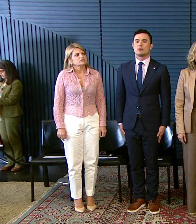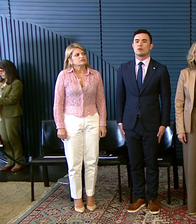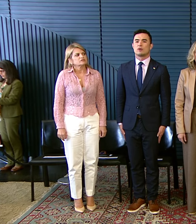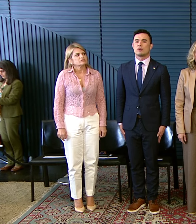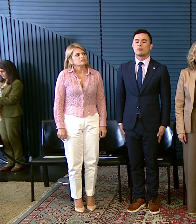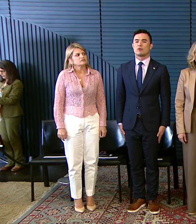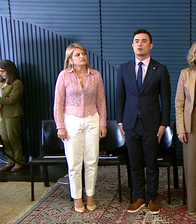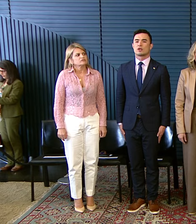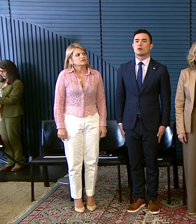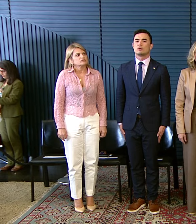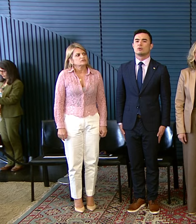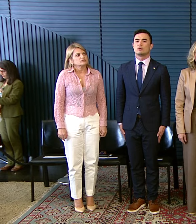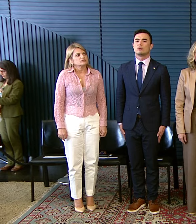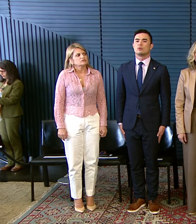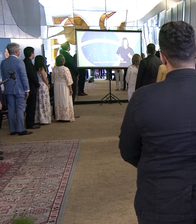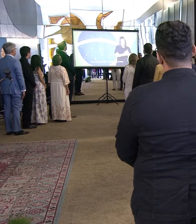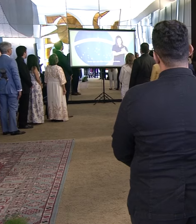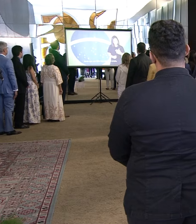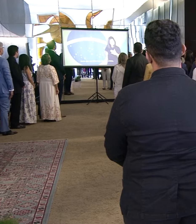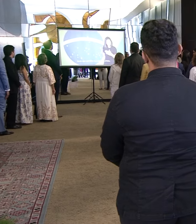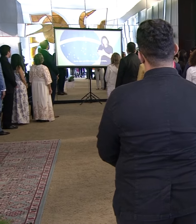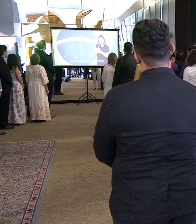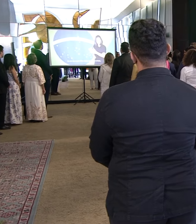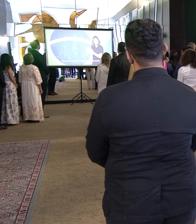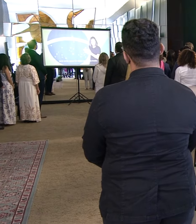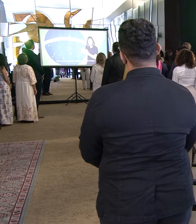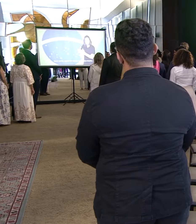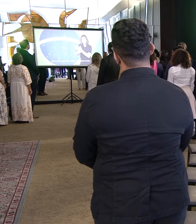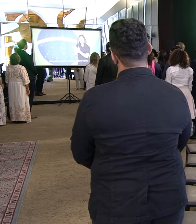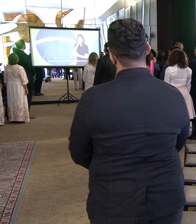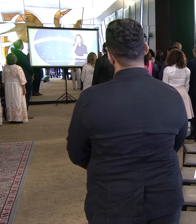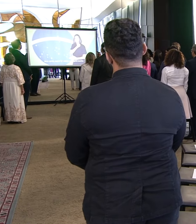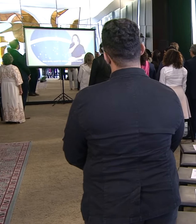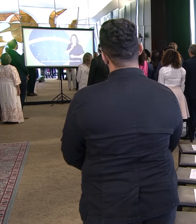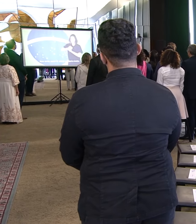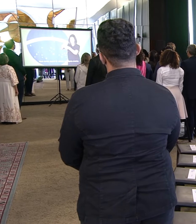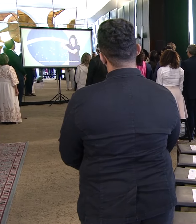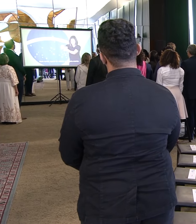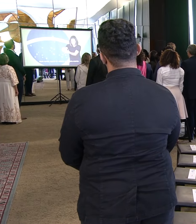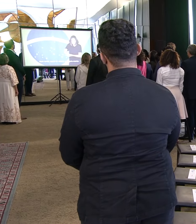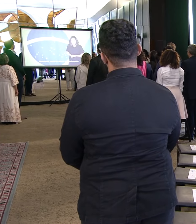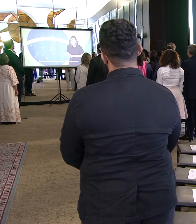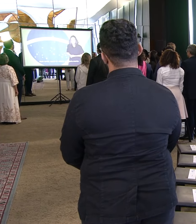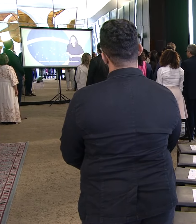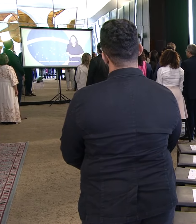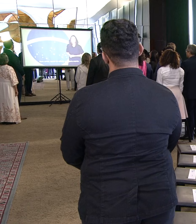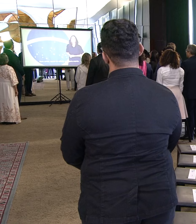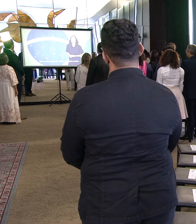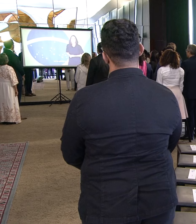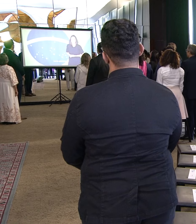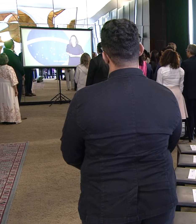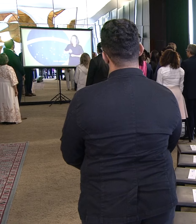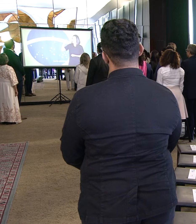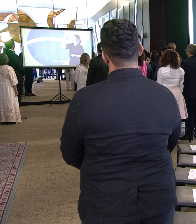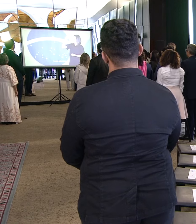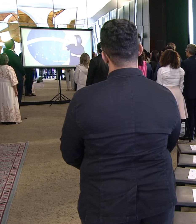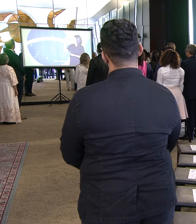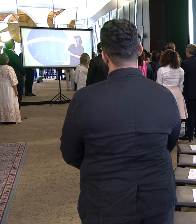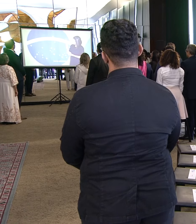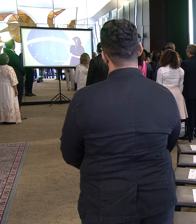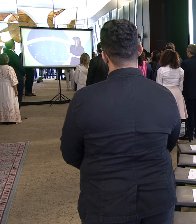com futuro e glória passado O lugar Viver de fim de adora Com o tremor de terra